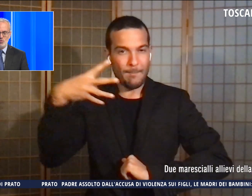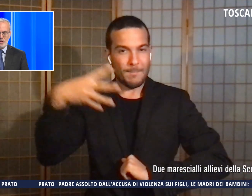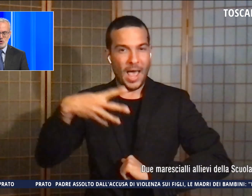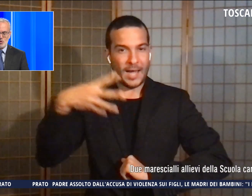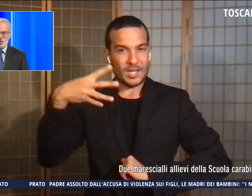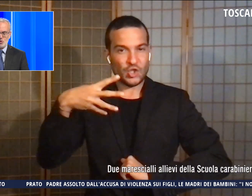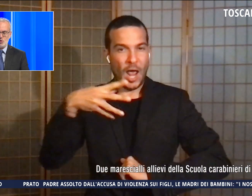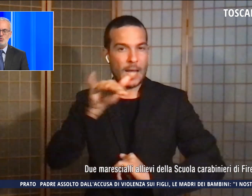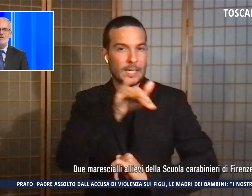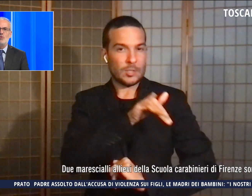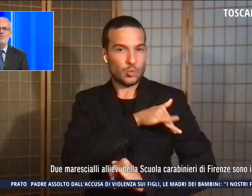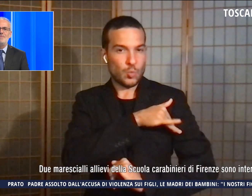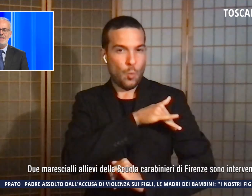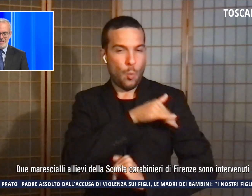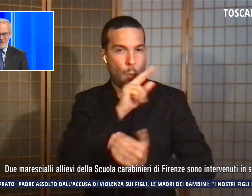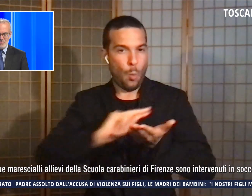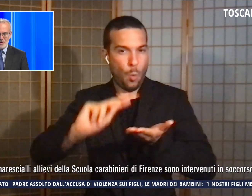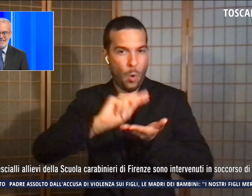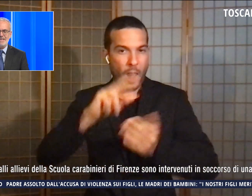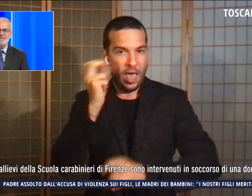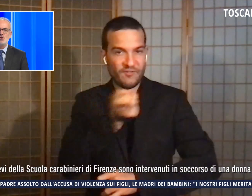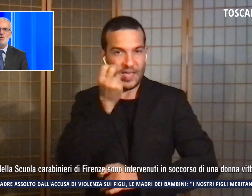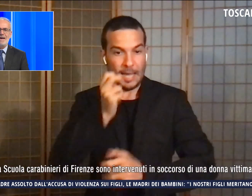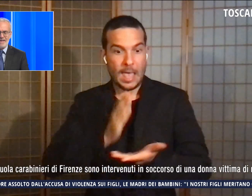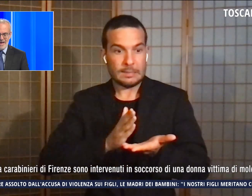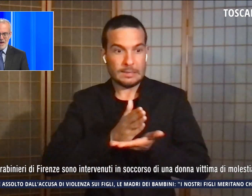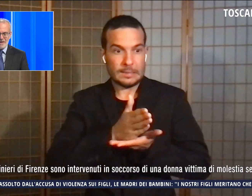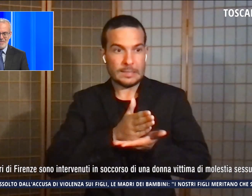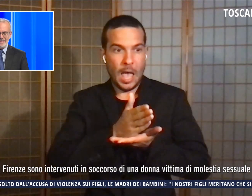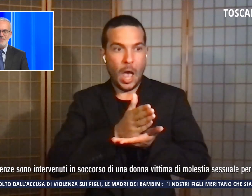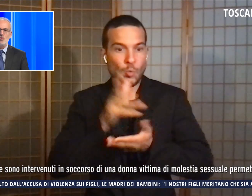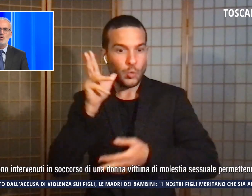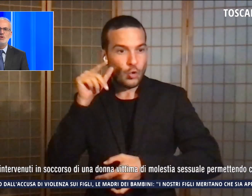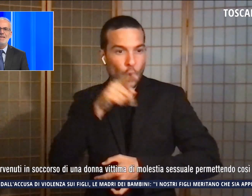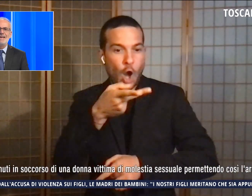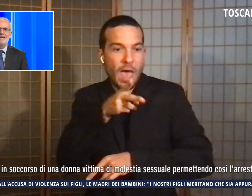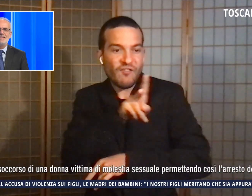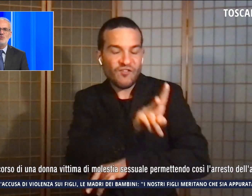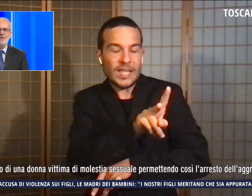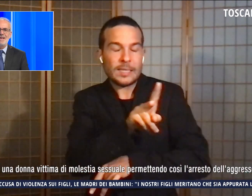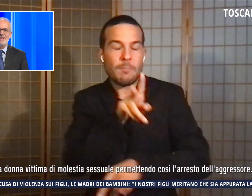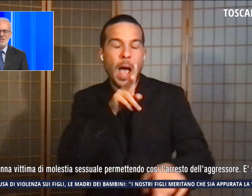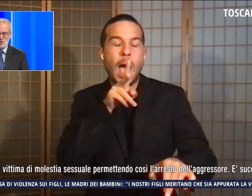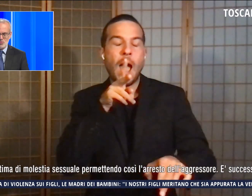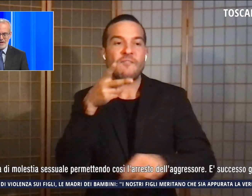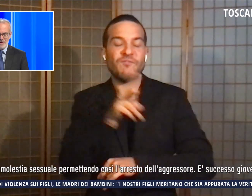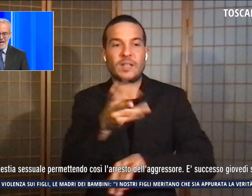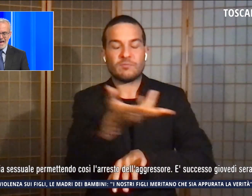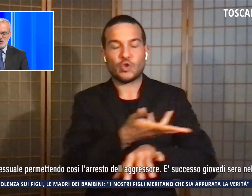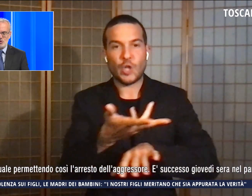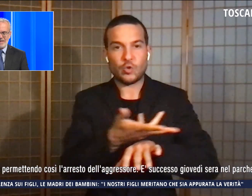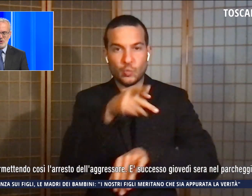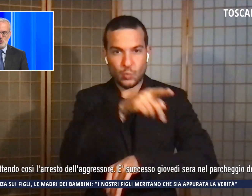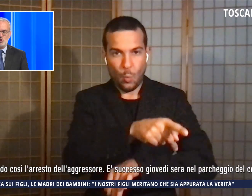intervenuti in soccorso di una donna vittima di molestia sessuale, permettendo così l'arresto dell'aggressore.